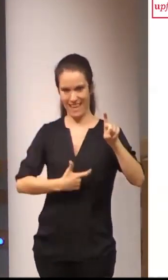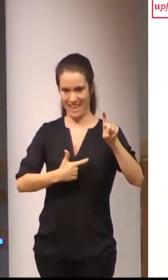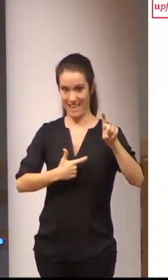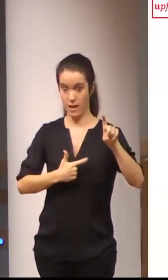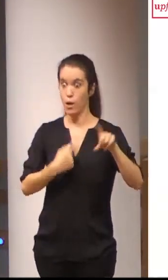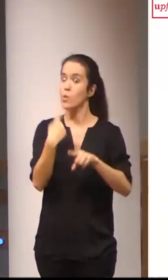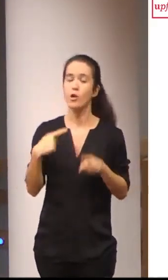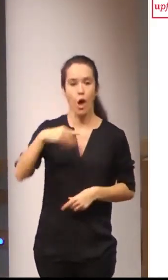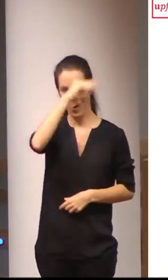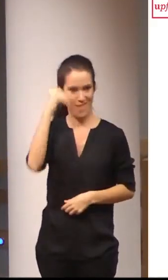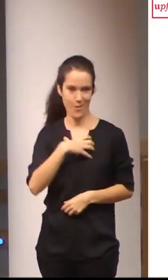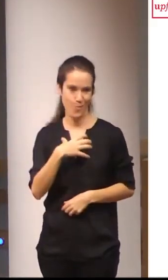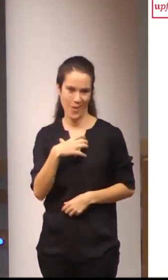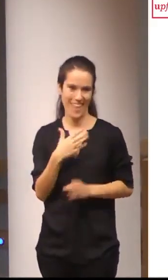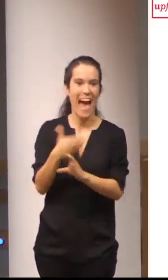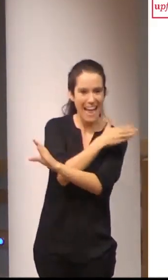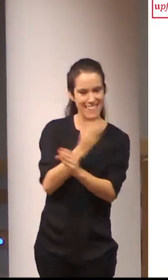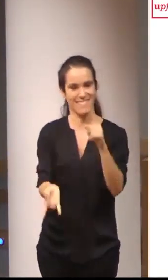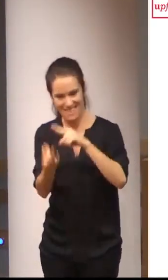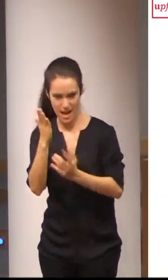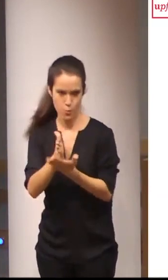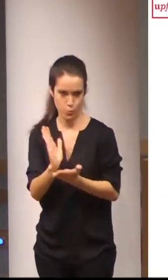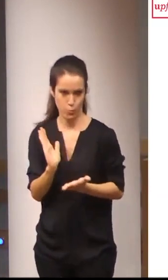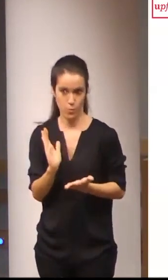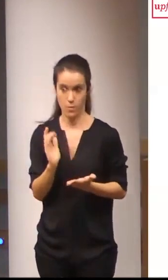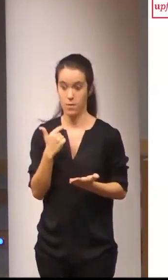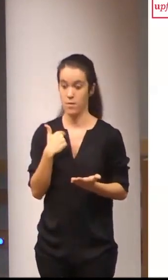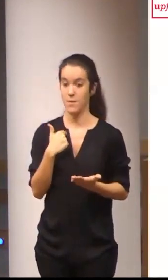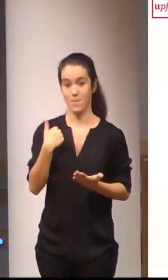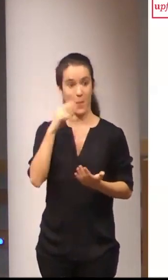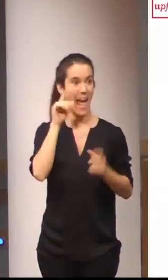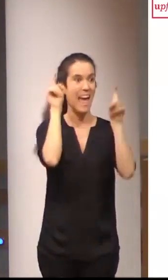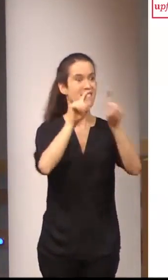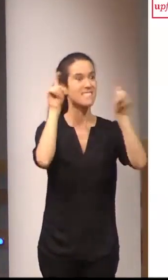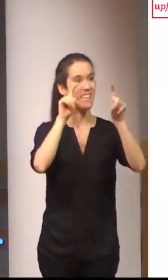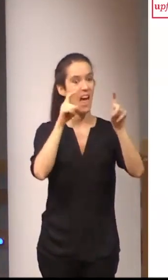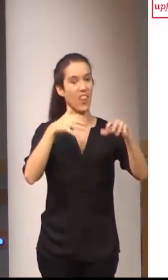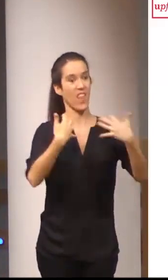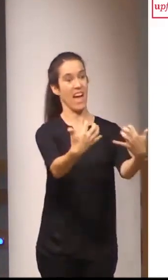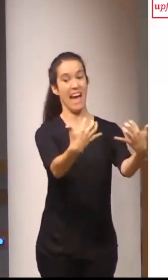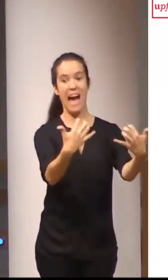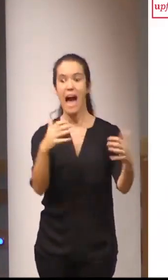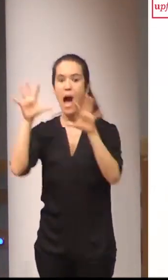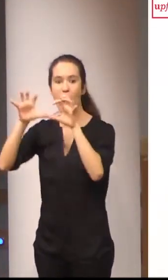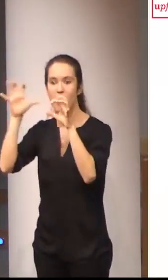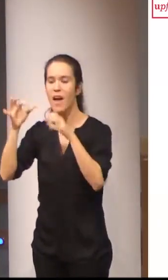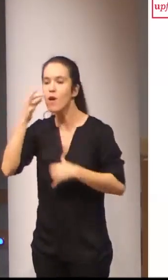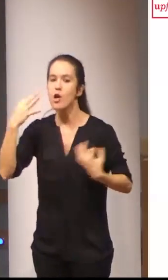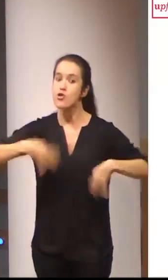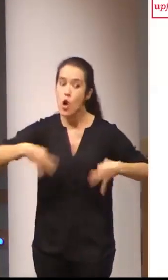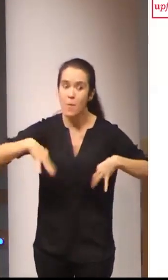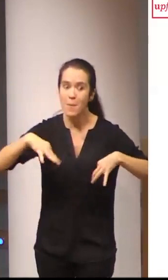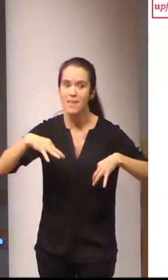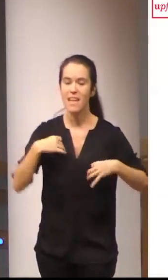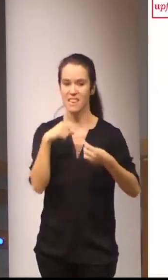elemento que no podemos olvidar. En el paso de la enseñanza al aprendizaje, los estudiantes se rigen por tres principios